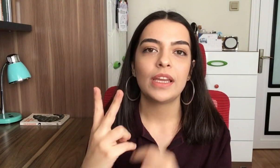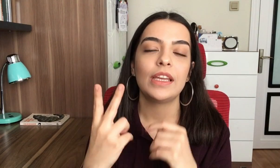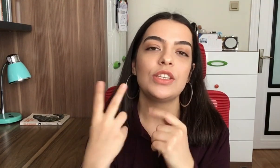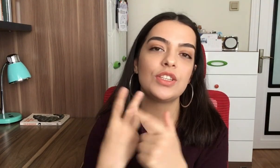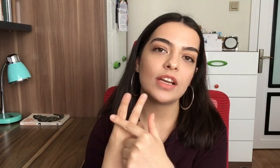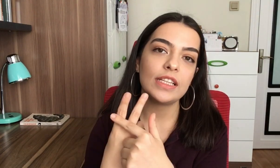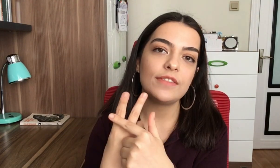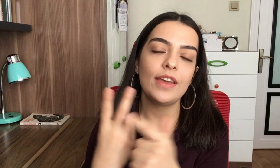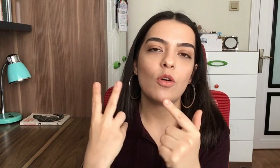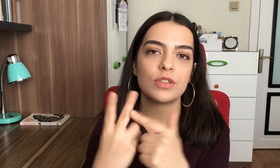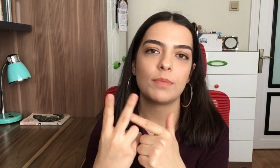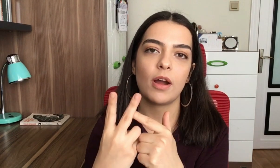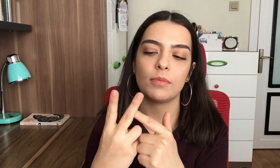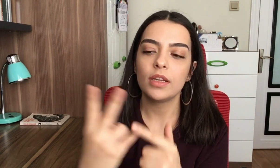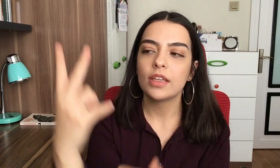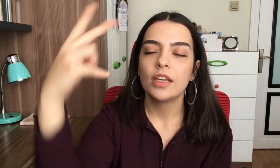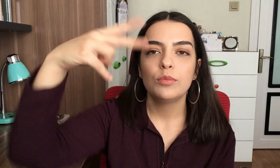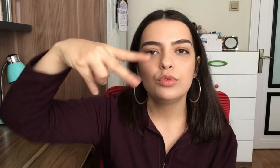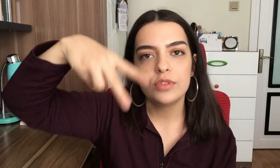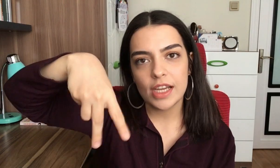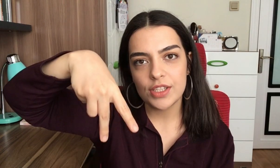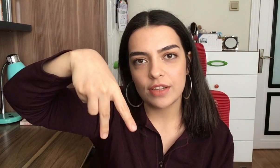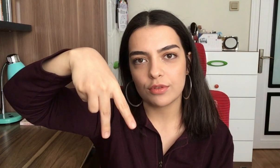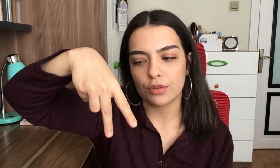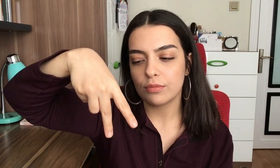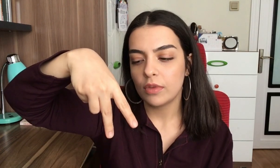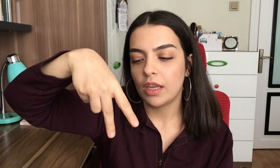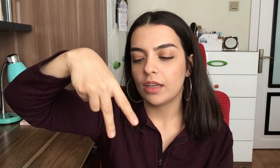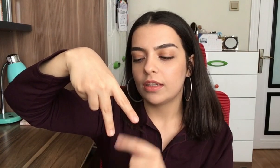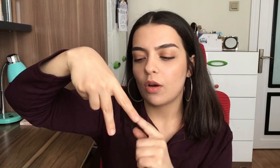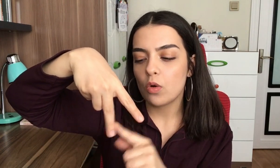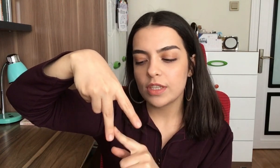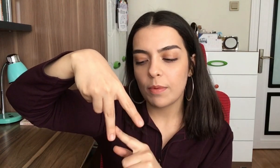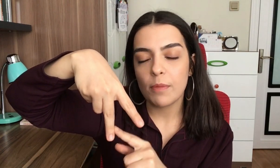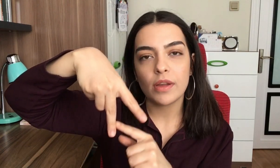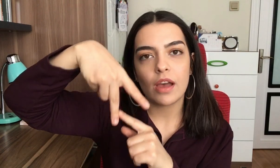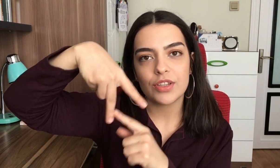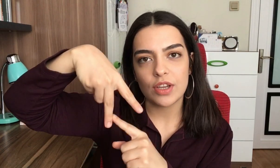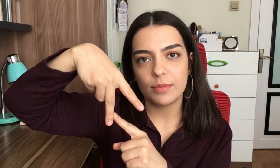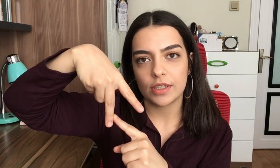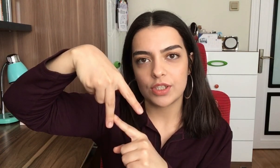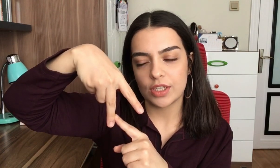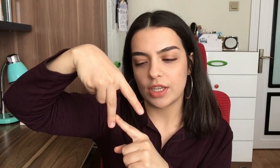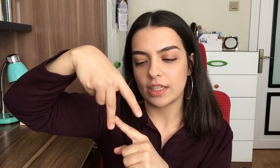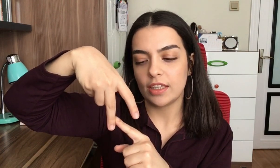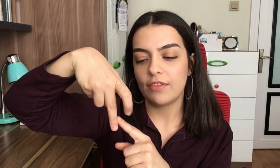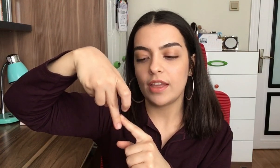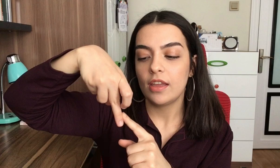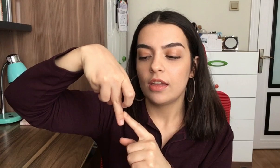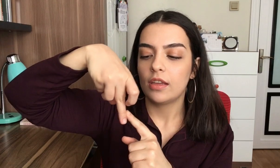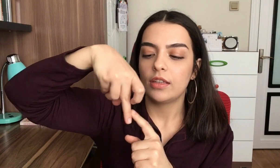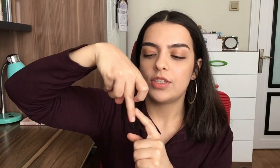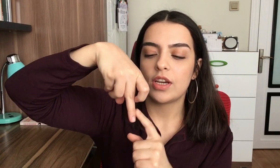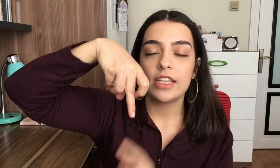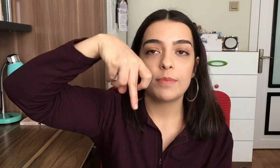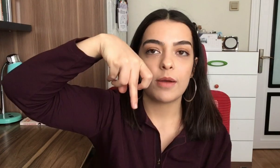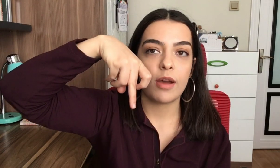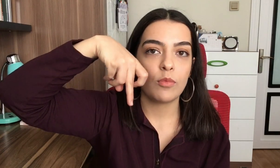İşaret ve orta parmak. Bunu ters çeviriyorum. Orta parmak aşağı bakacak şekilde ve işaret parmağım onu